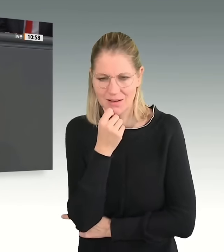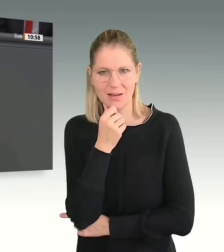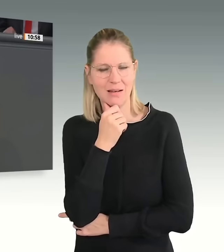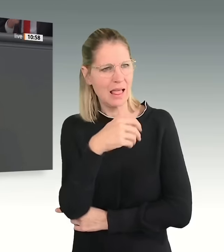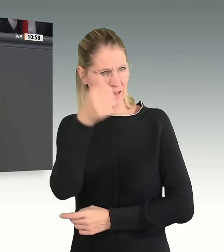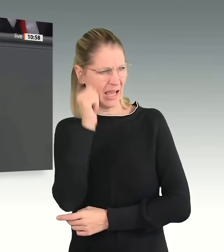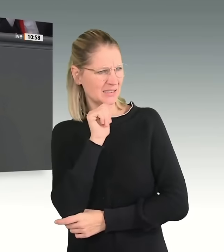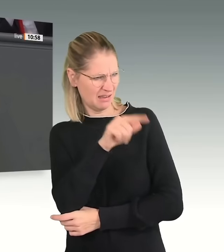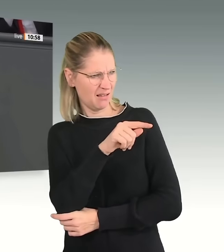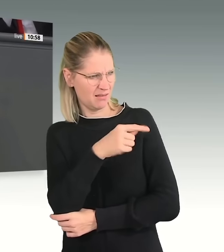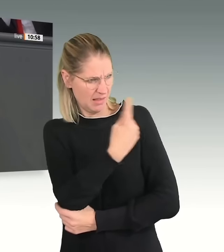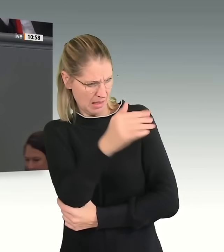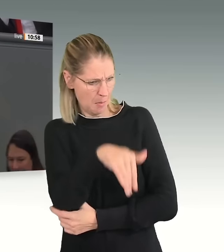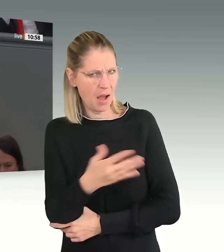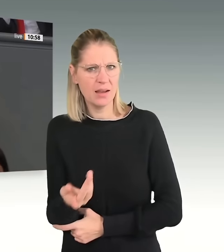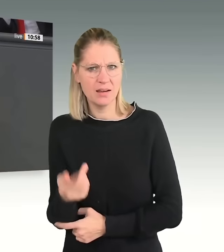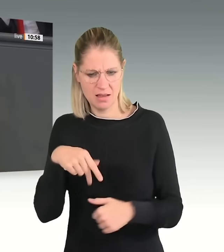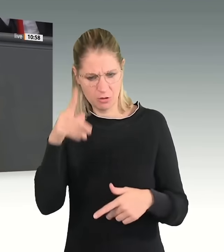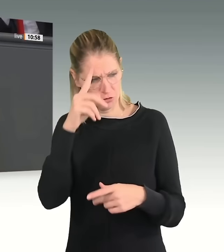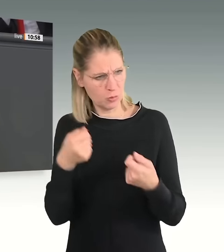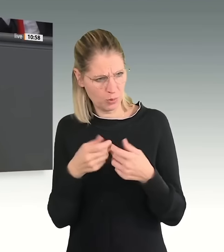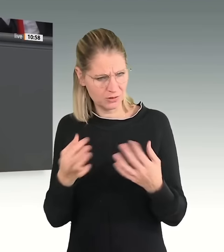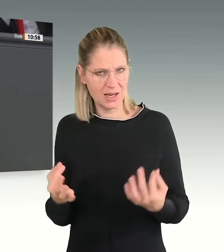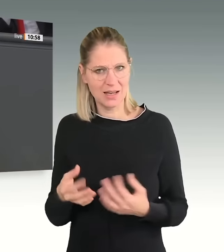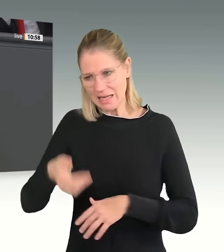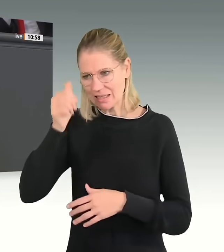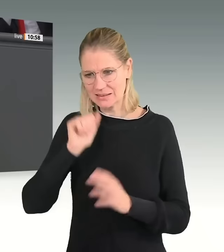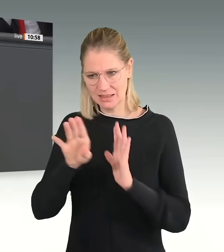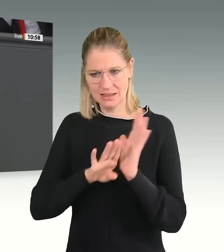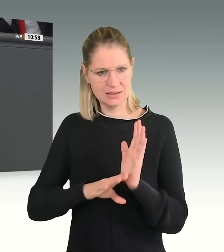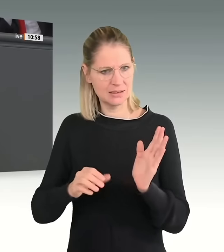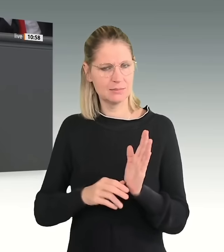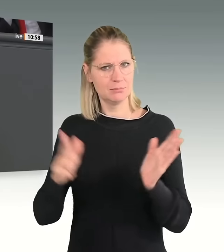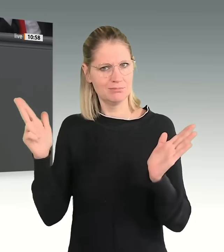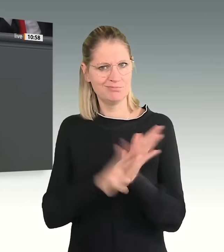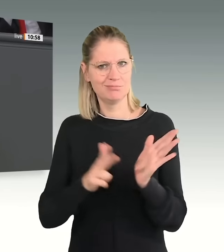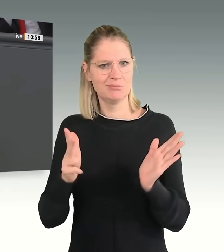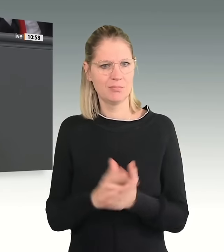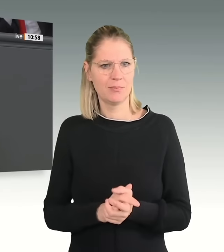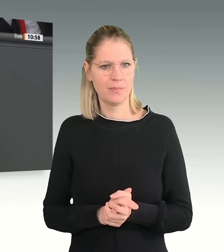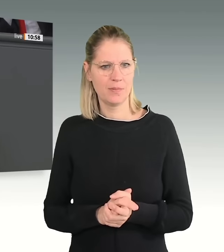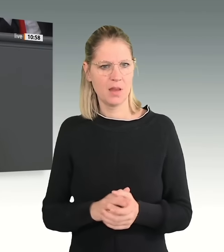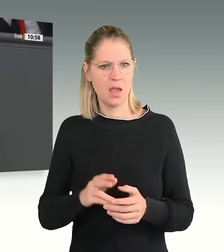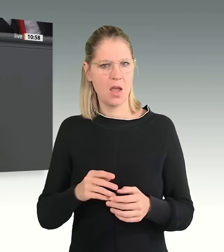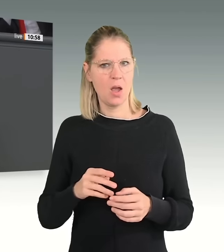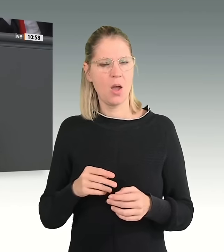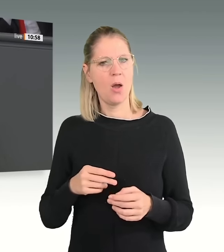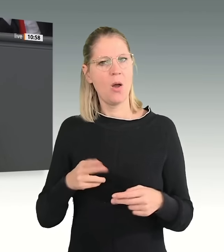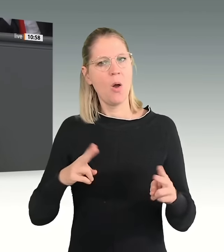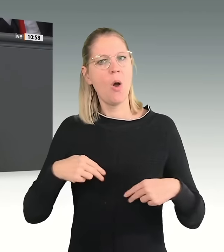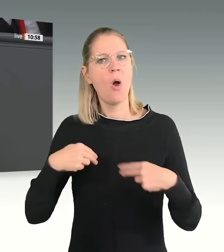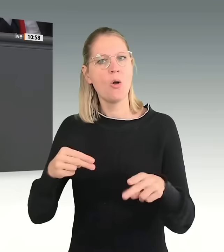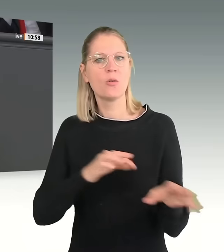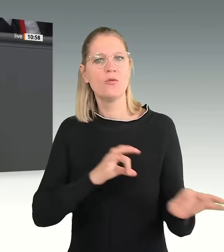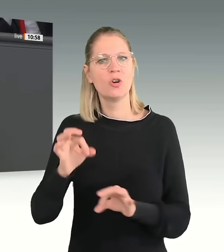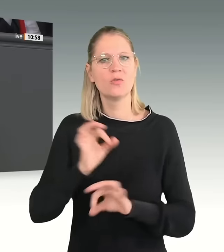gestern hier anwesend waren im Deutschen Bundestag. Wir haben da ja ein Gesetz beschlossen, das Rückführungsverbesserungsgesetz, was die Hälfte